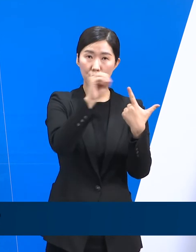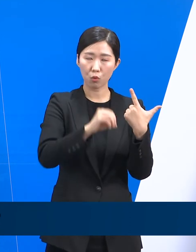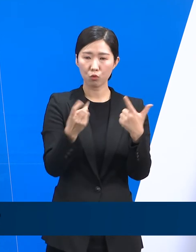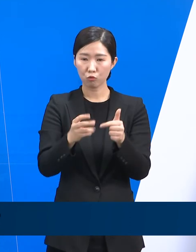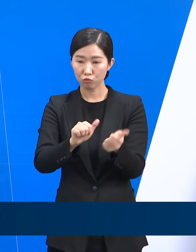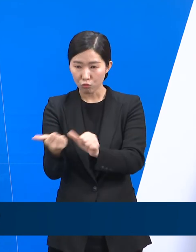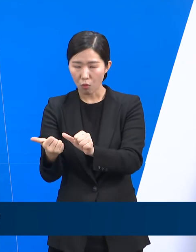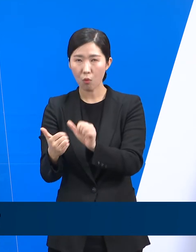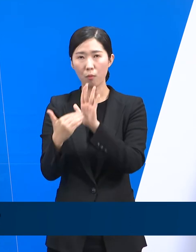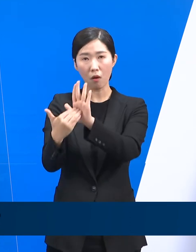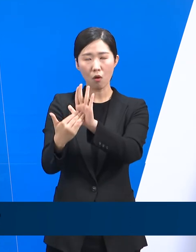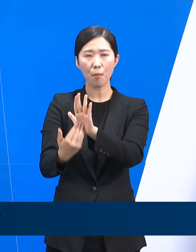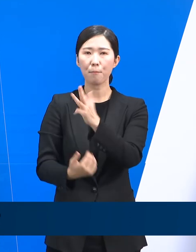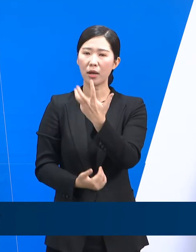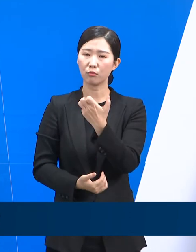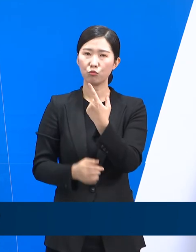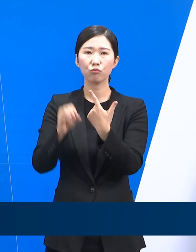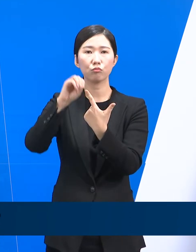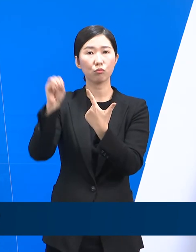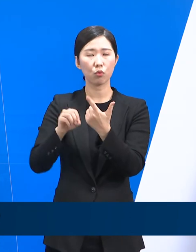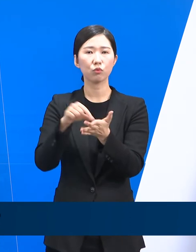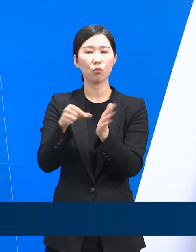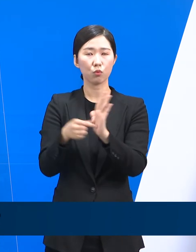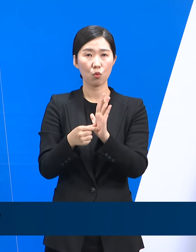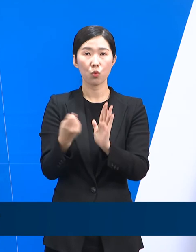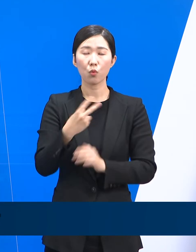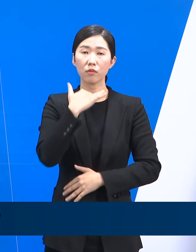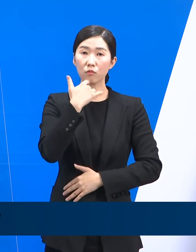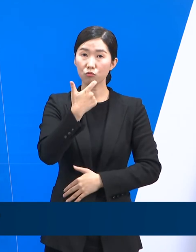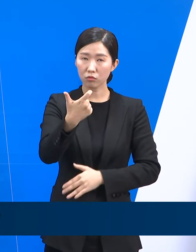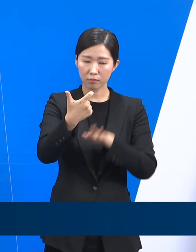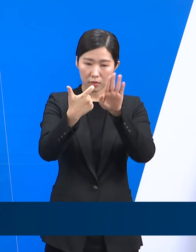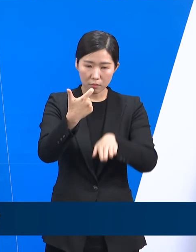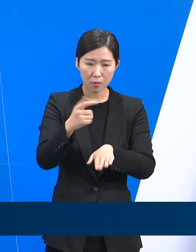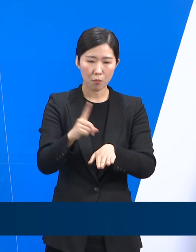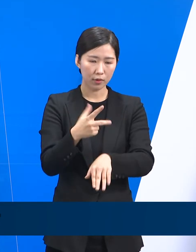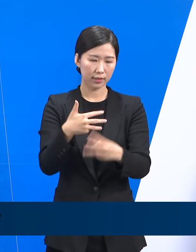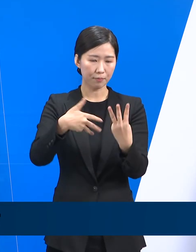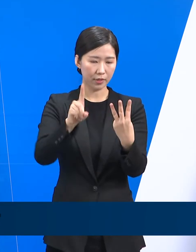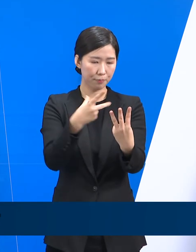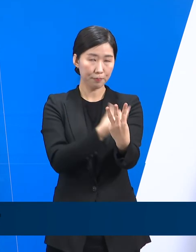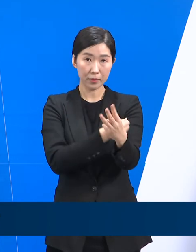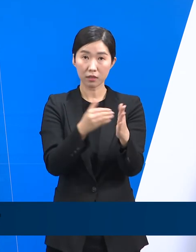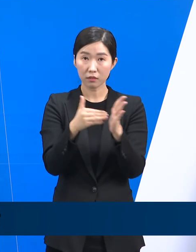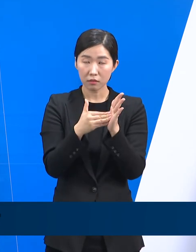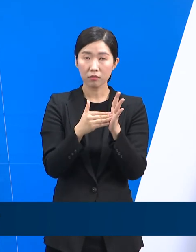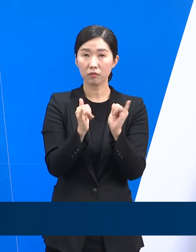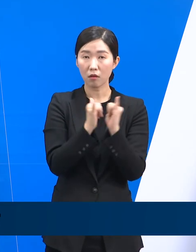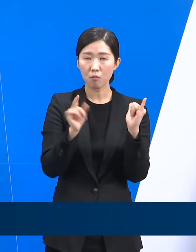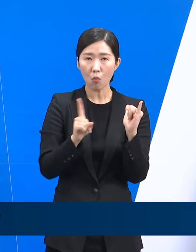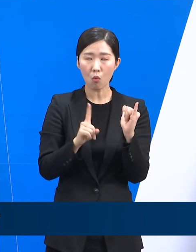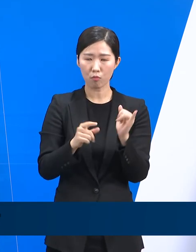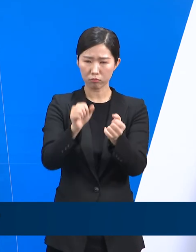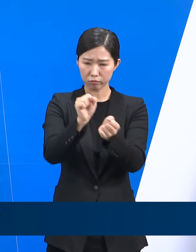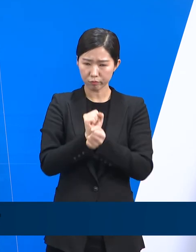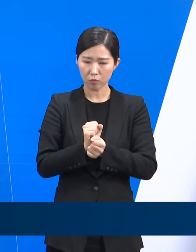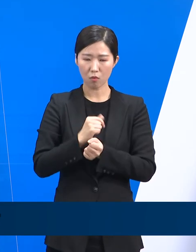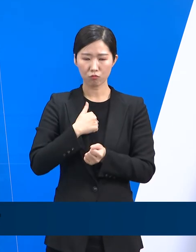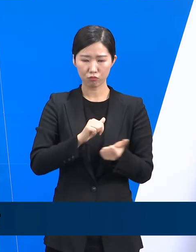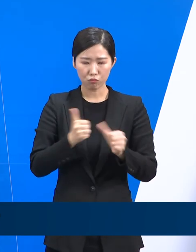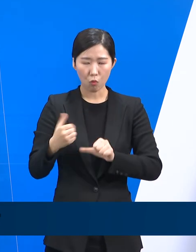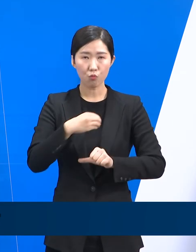%로 확인되었습니다. 또한 60세 미만에서 3차 접종 완료자의 경우 치명률은 제로인 것으로 나타나고 있습니다.